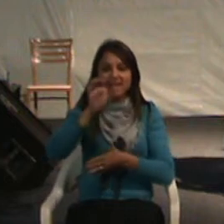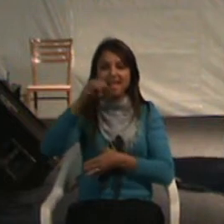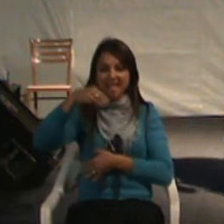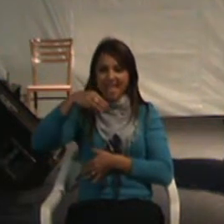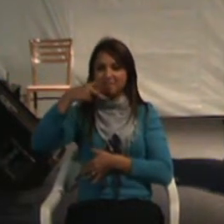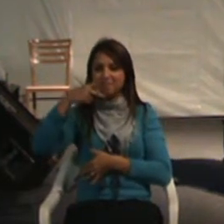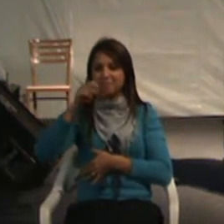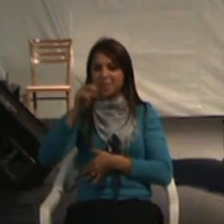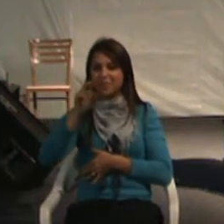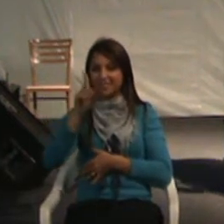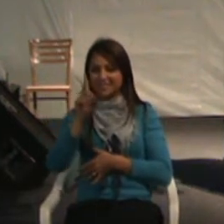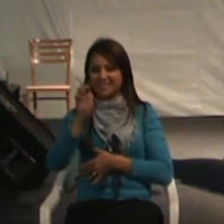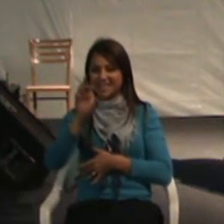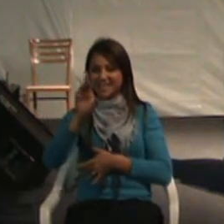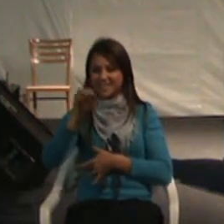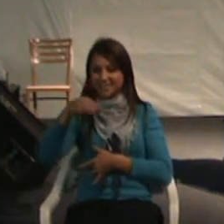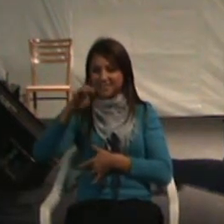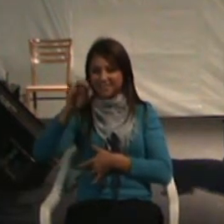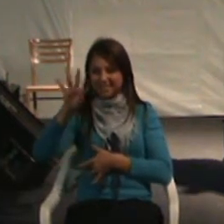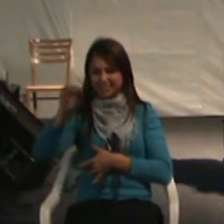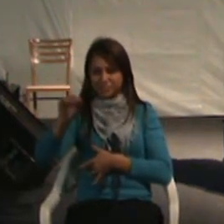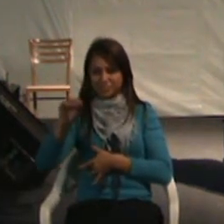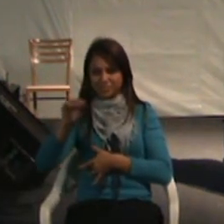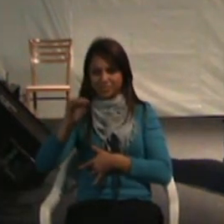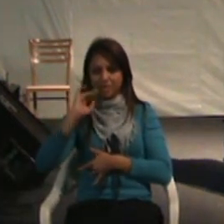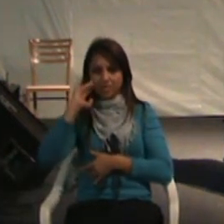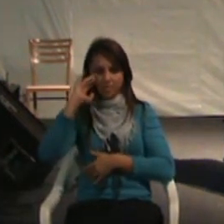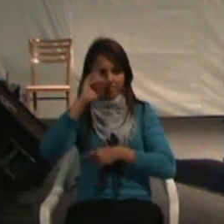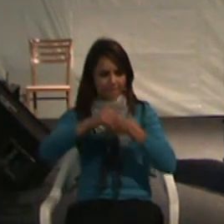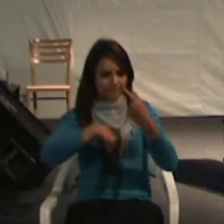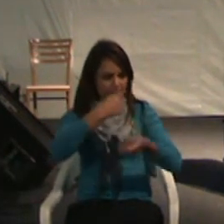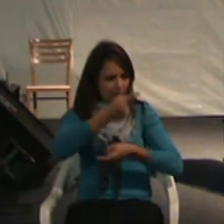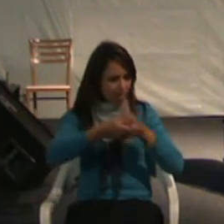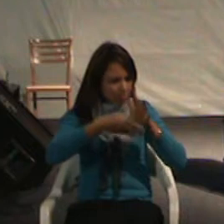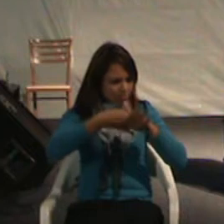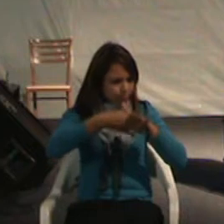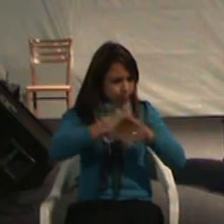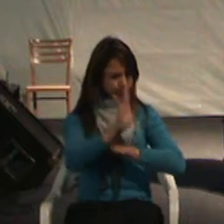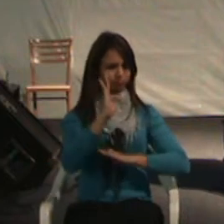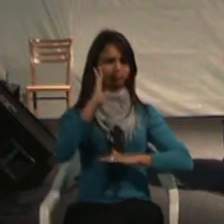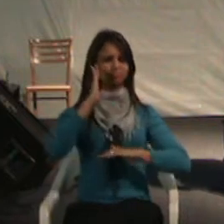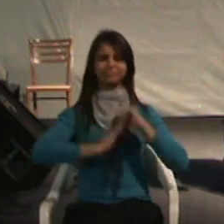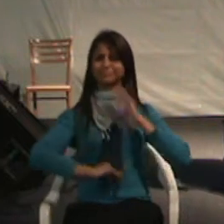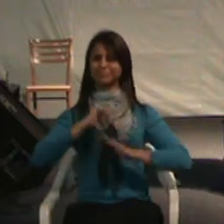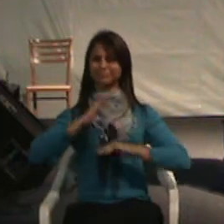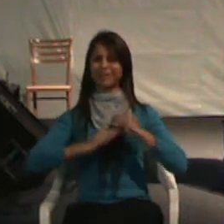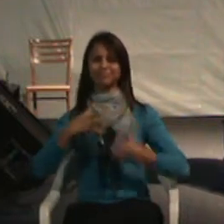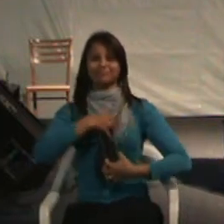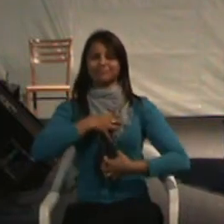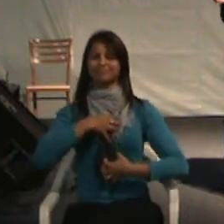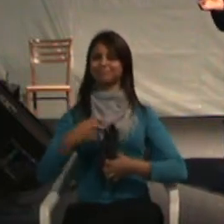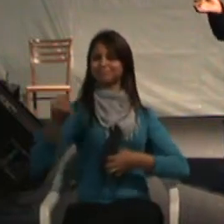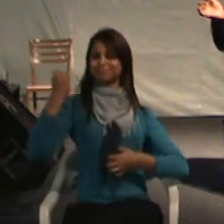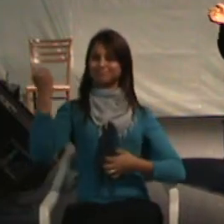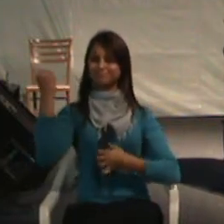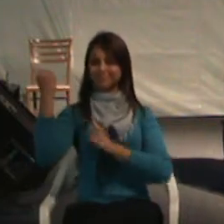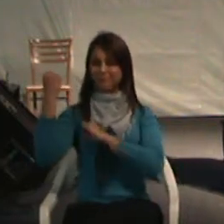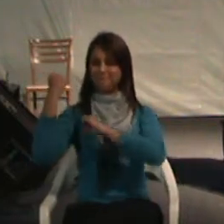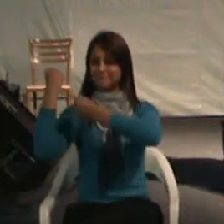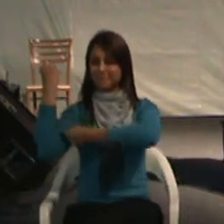A partir do momento em que vocês dominaram este processo, se sentiram o poder do ambiente que